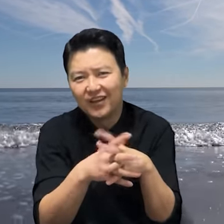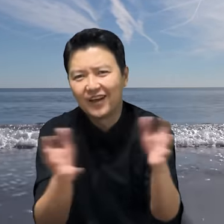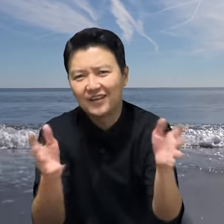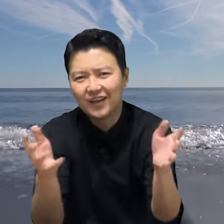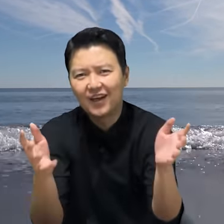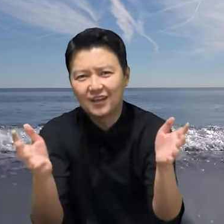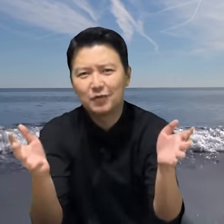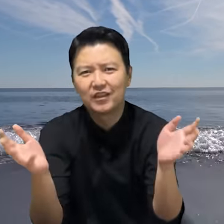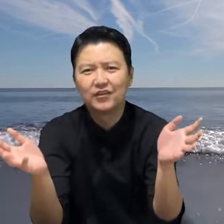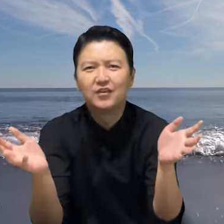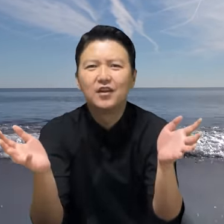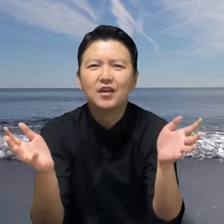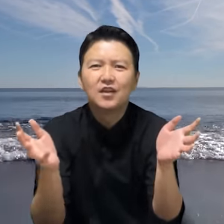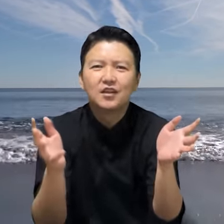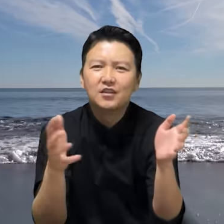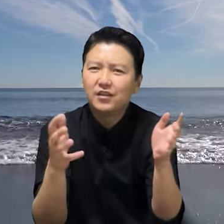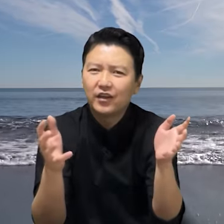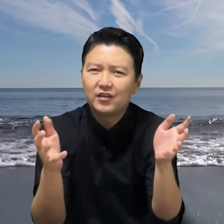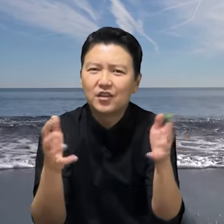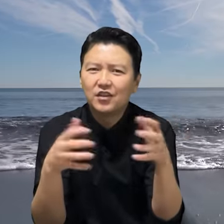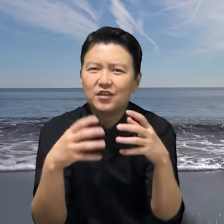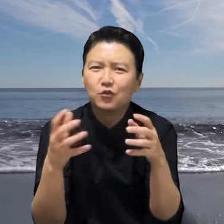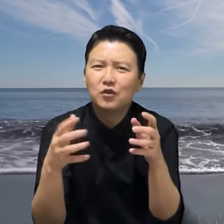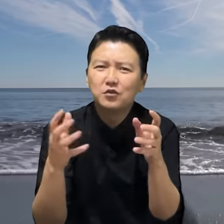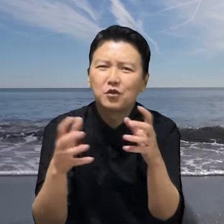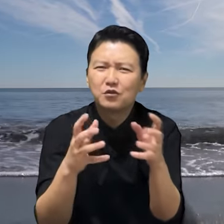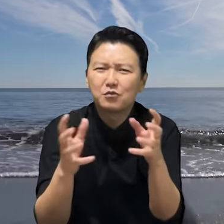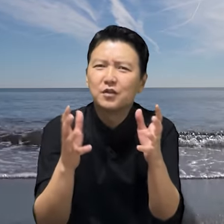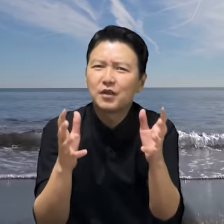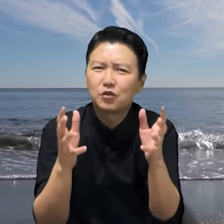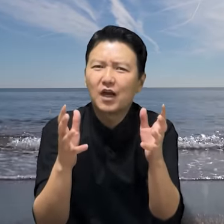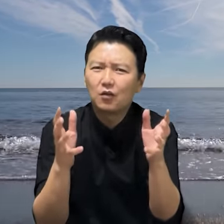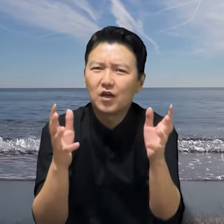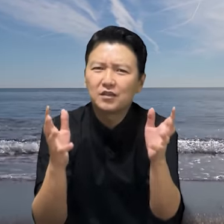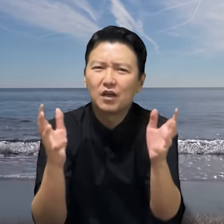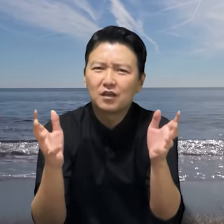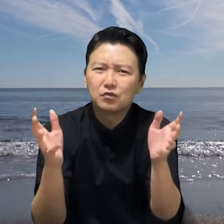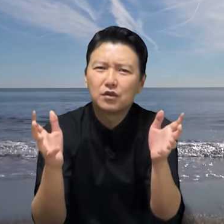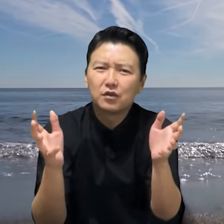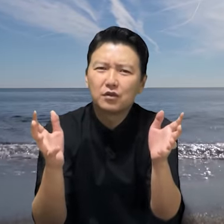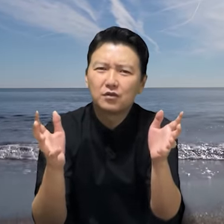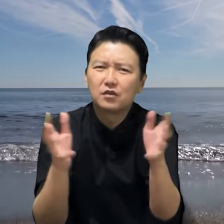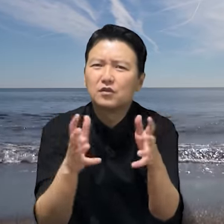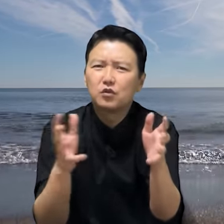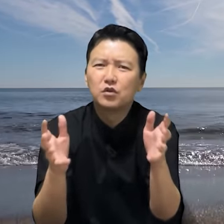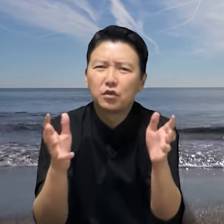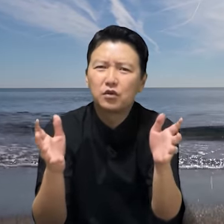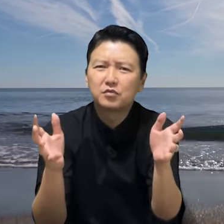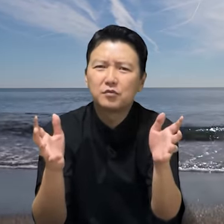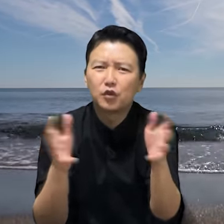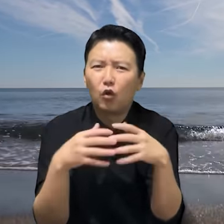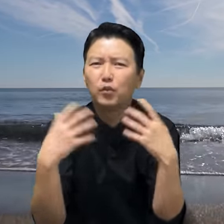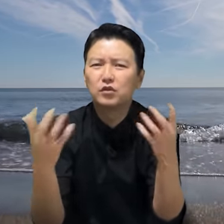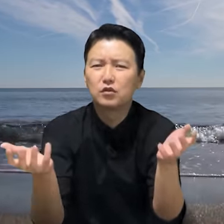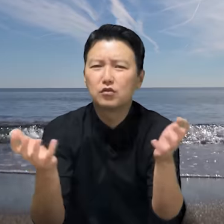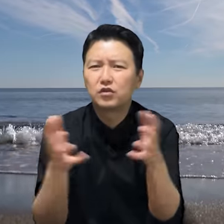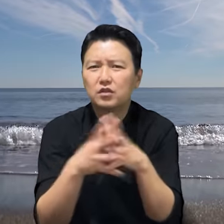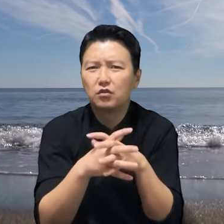이해하다 말아요. 근데 저희 그 권총은 제발 좀 갖고 가지 말아주세요. 저 그 권총이 없으면 옷 벗는 건 둘째치고